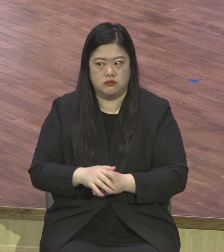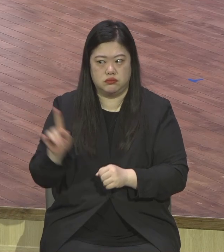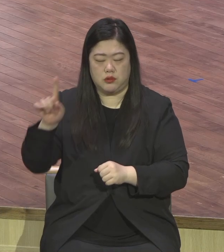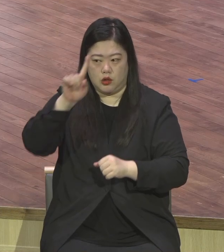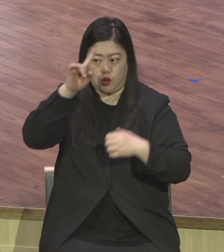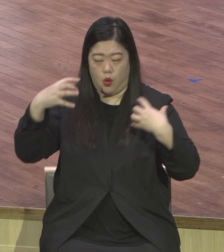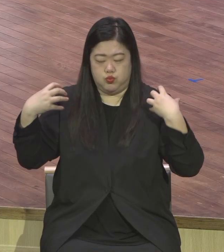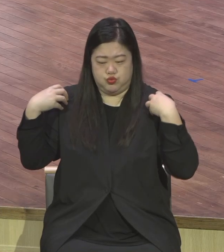있어요.